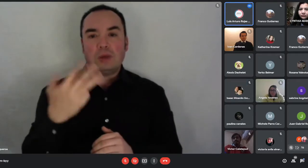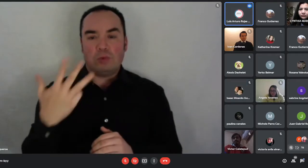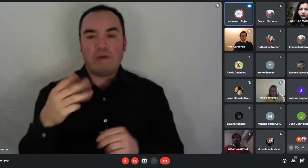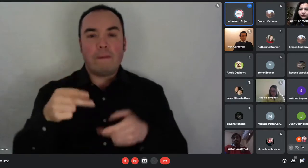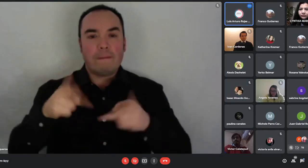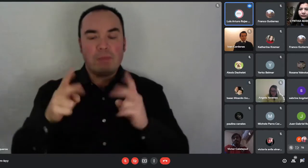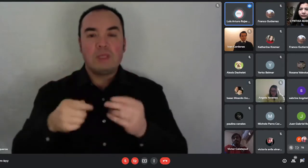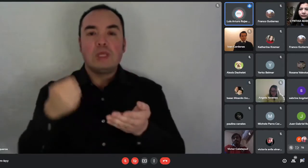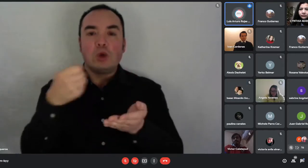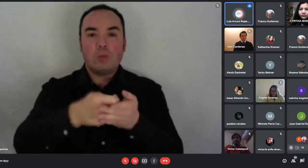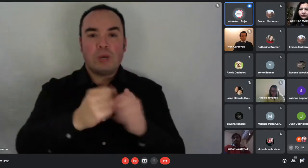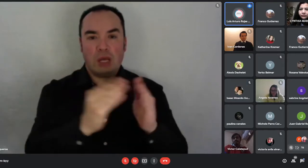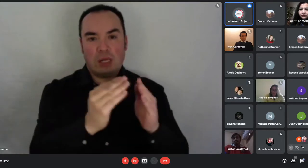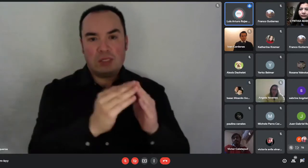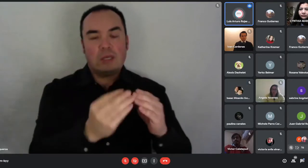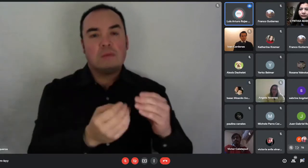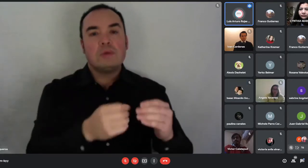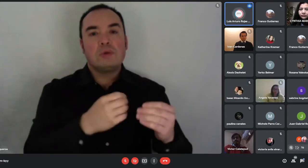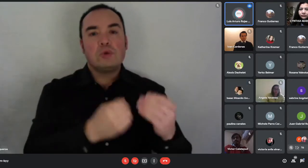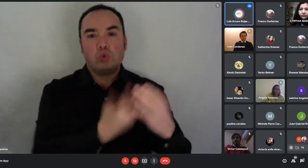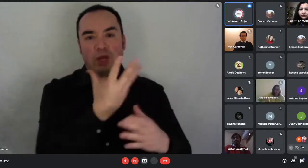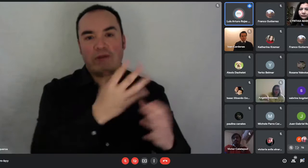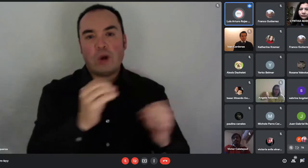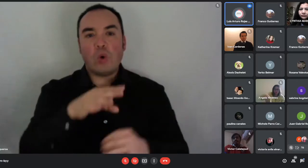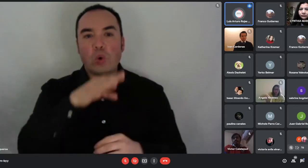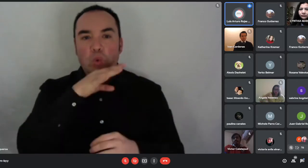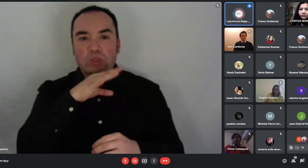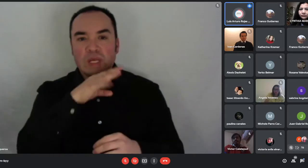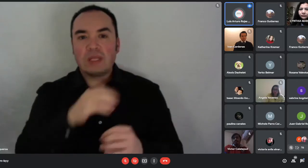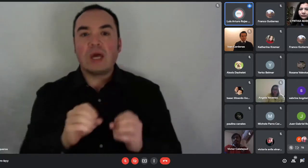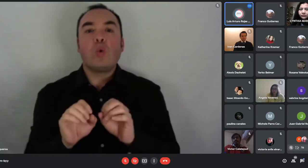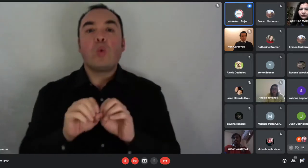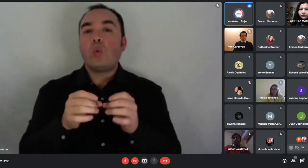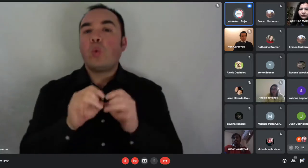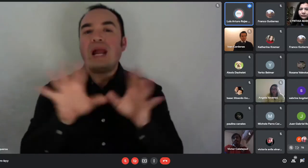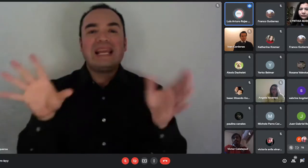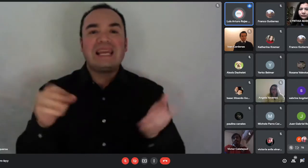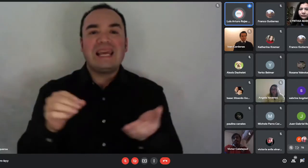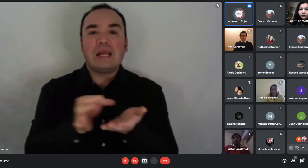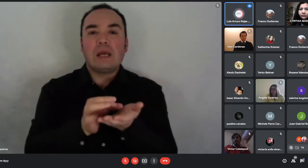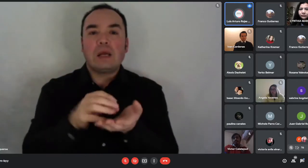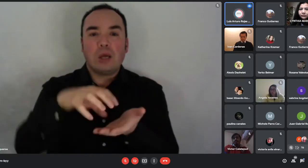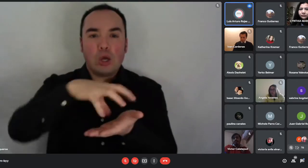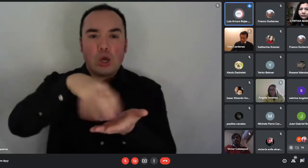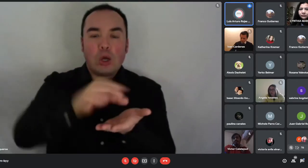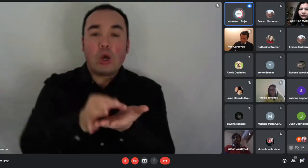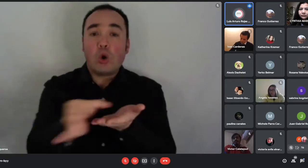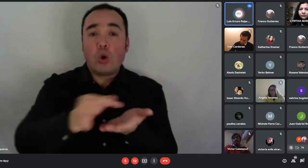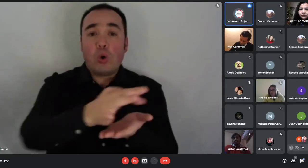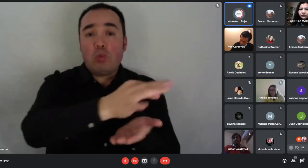comuna dentro de la región o si ustedes estiman conveniente postular para aplicarlo en otra región, también lo pueden hacer.